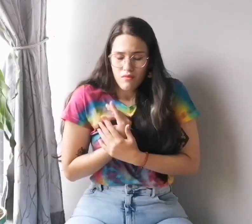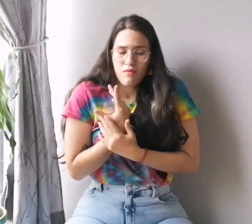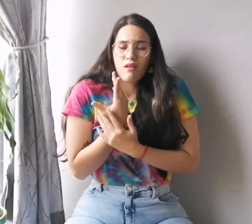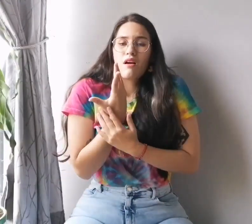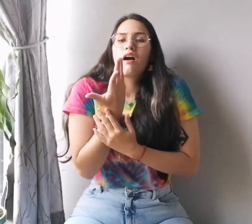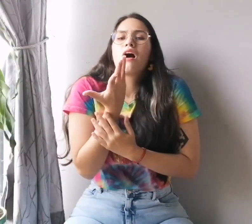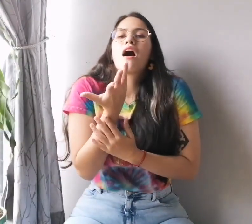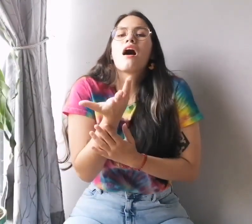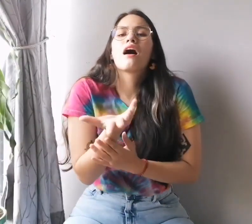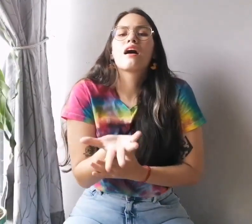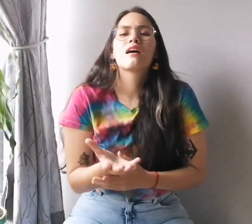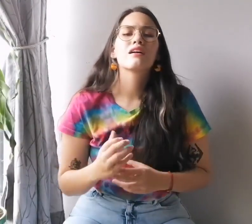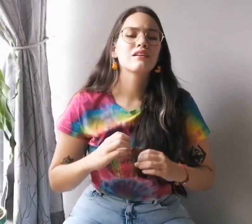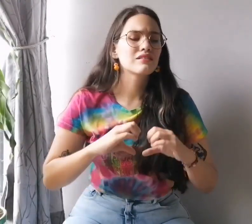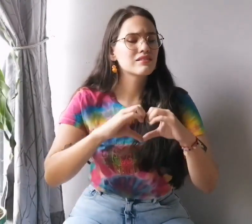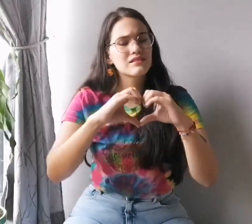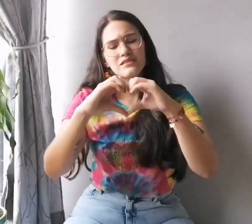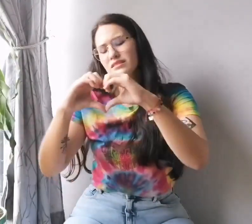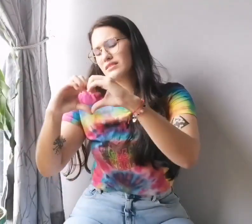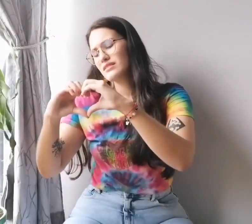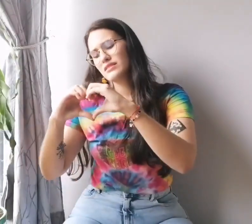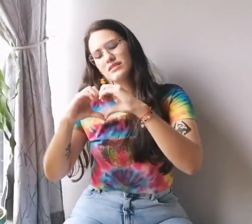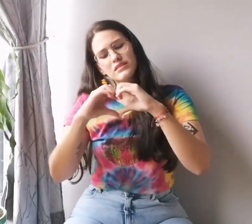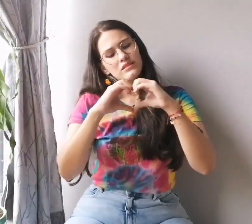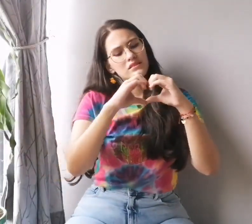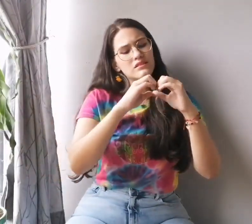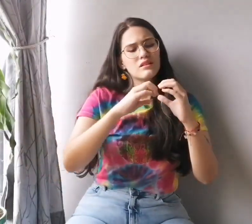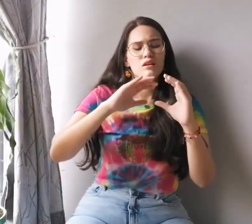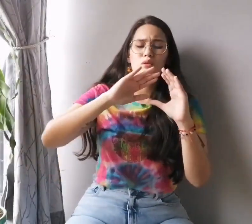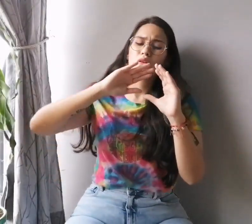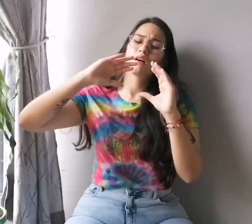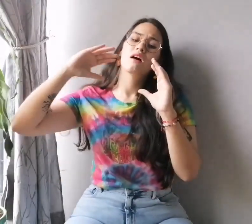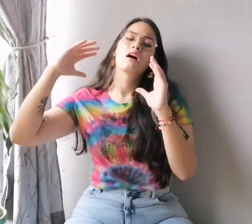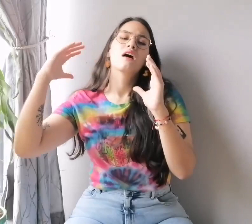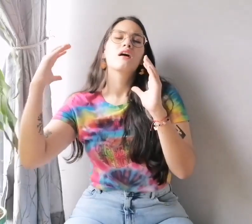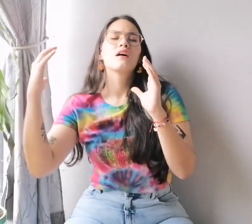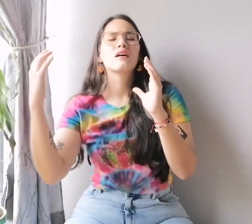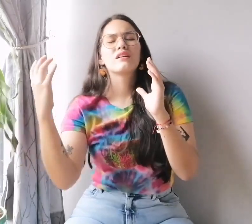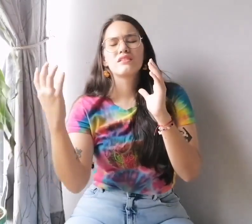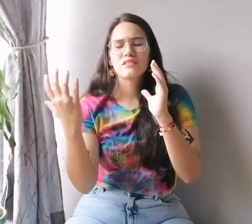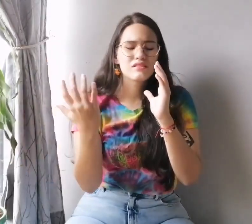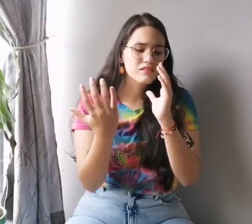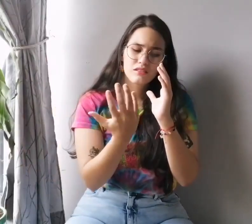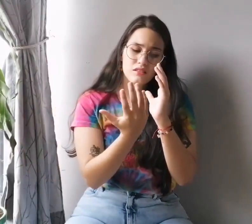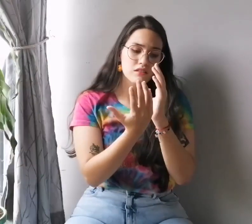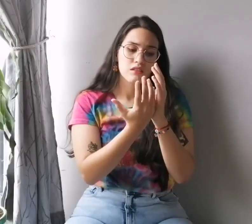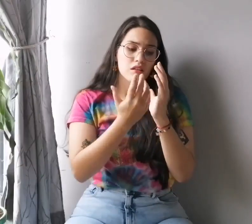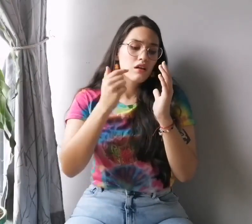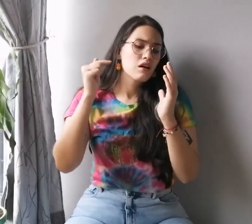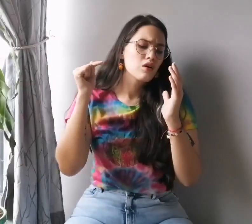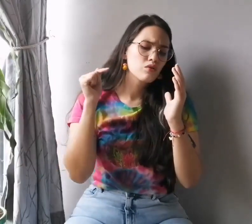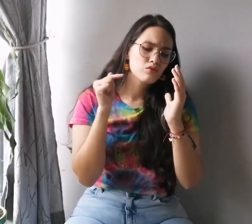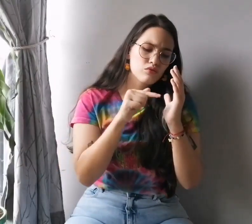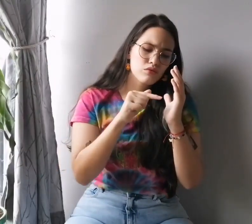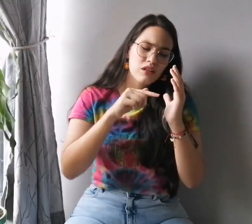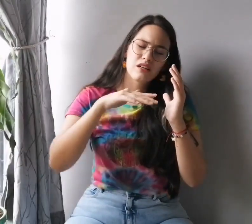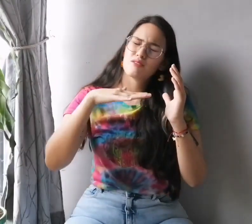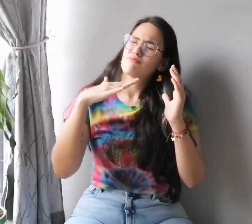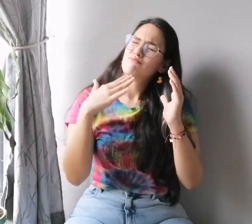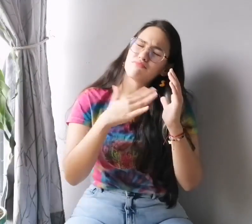del amor Que retiemblen sus centros